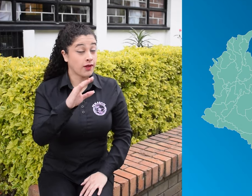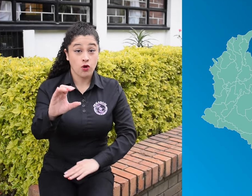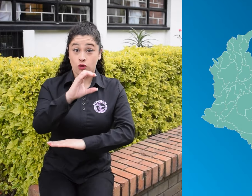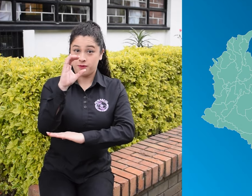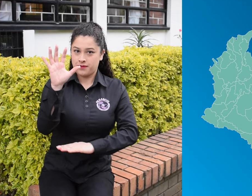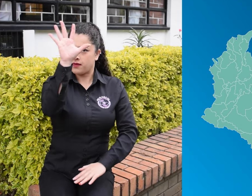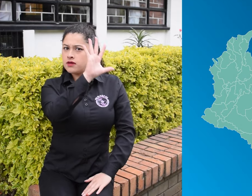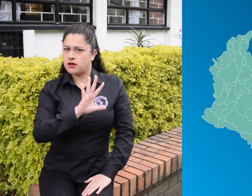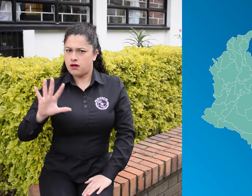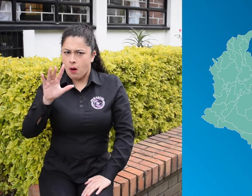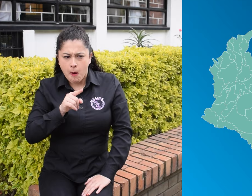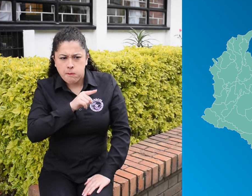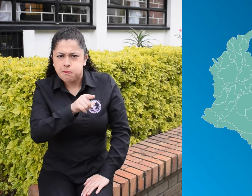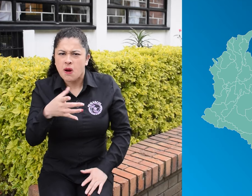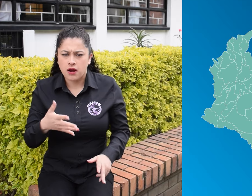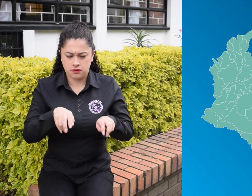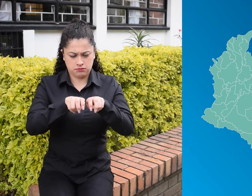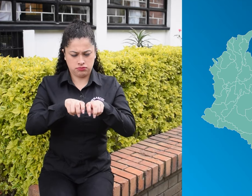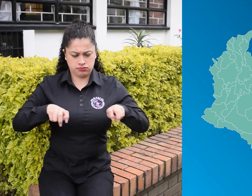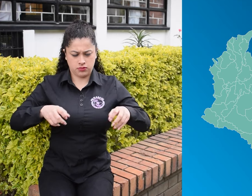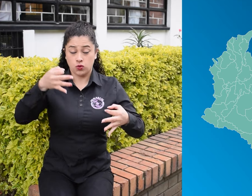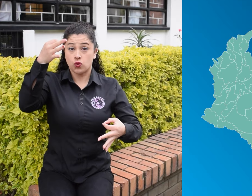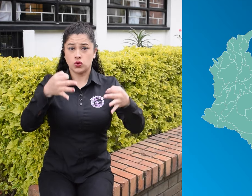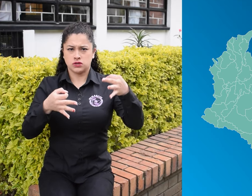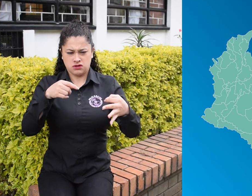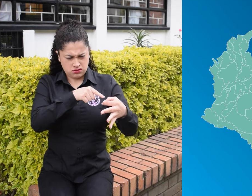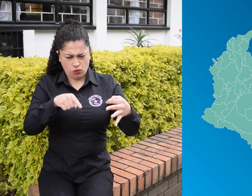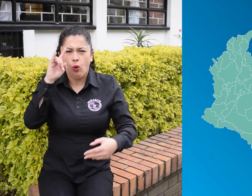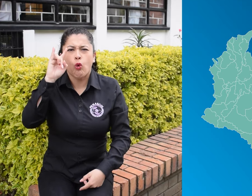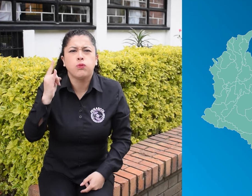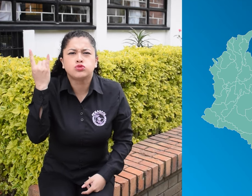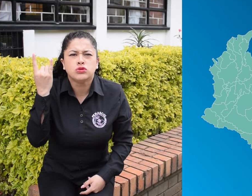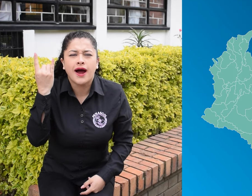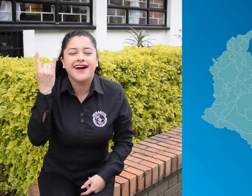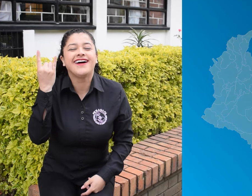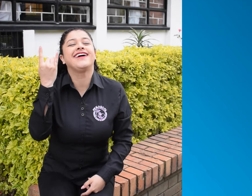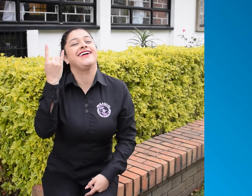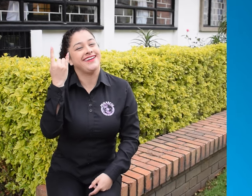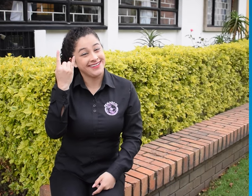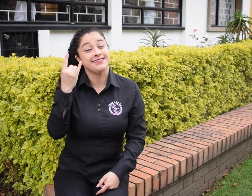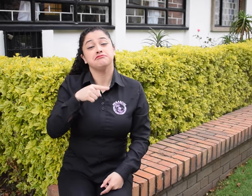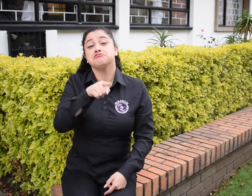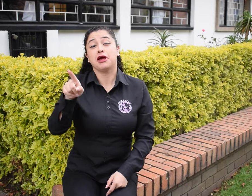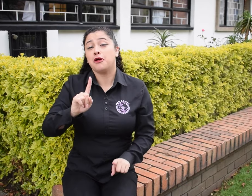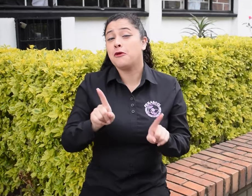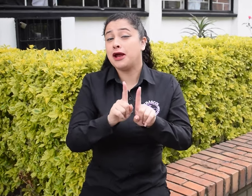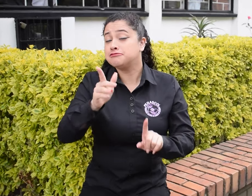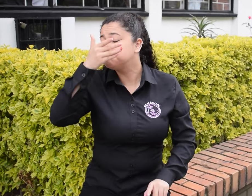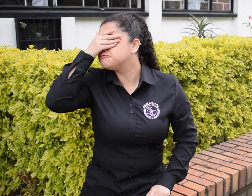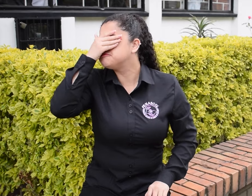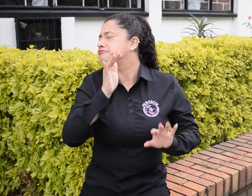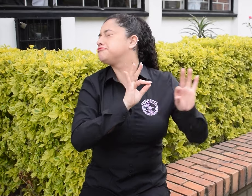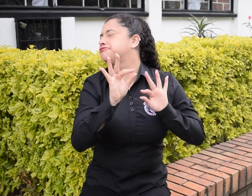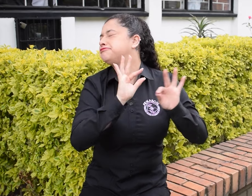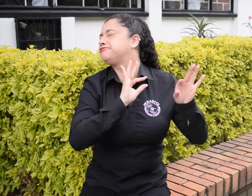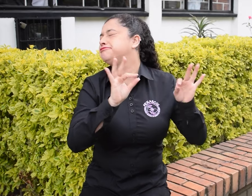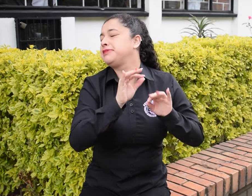2. Cualquier ciudadano puede ser designado jurado de votación. Pero, ¿cómo saber si fuiste